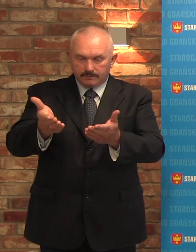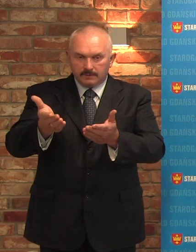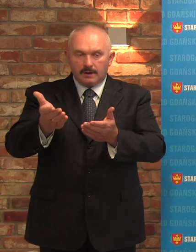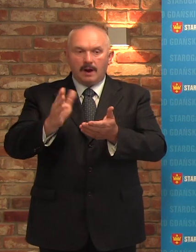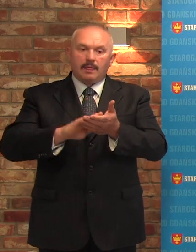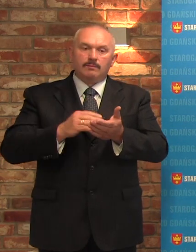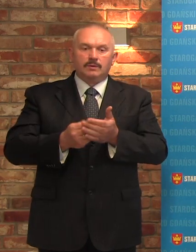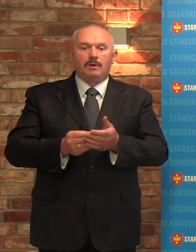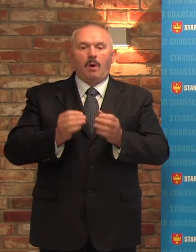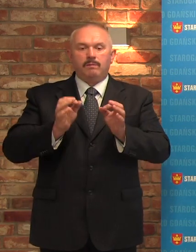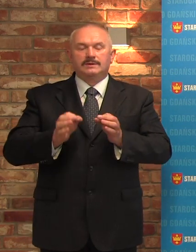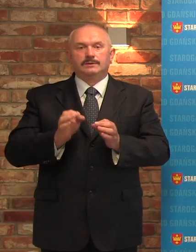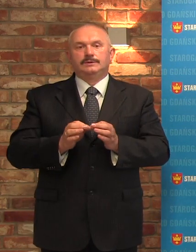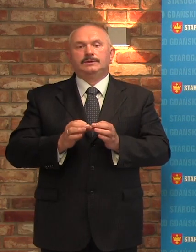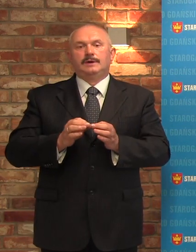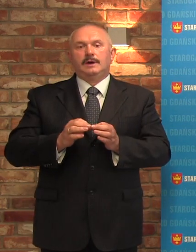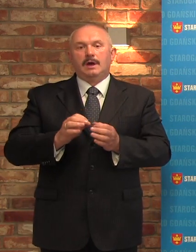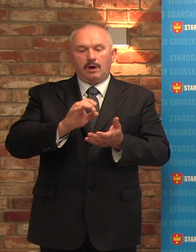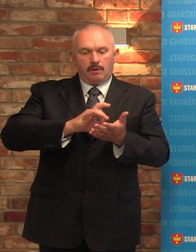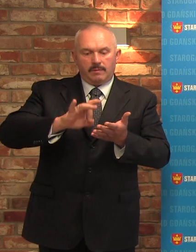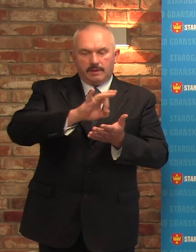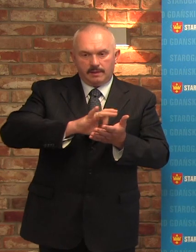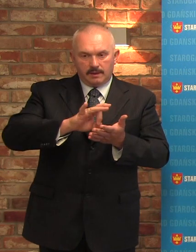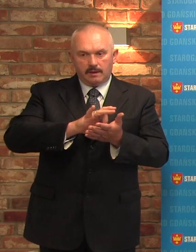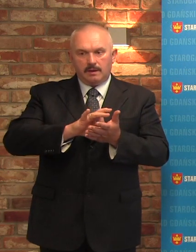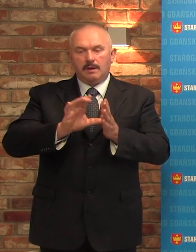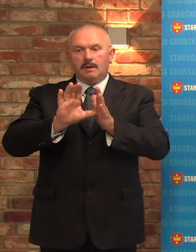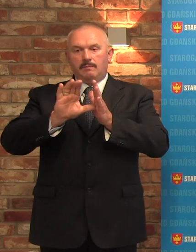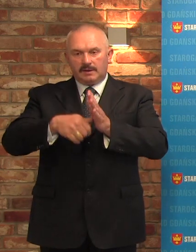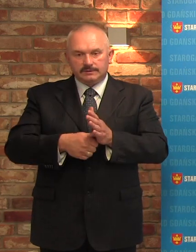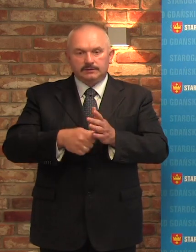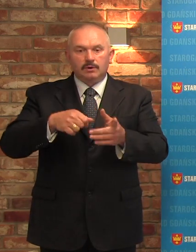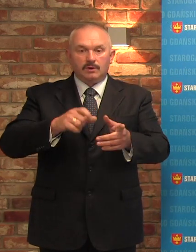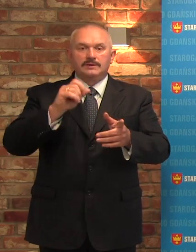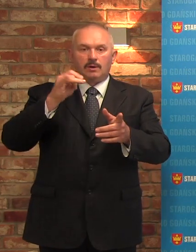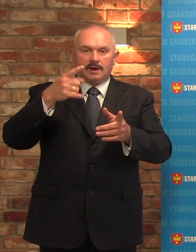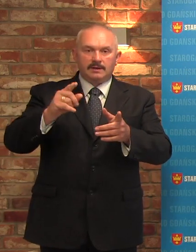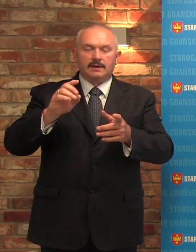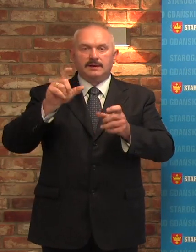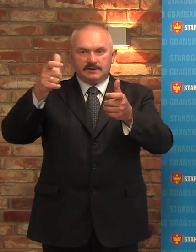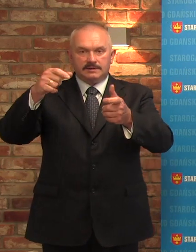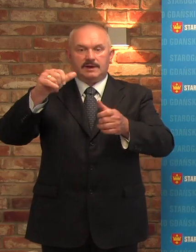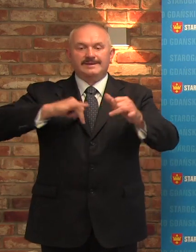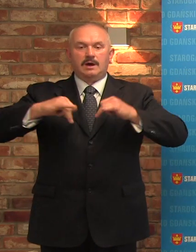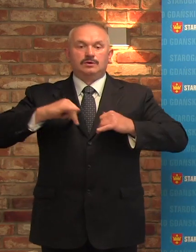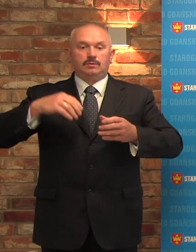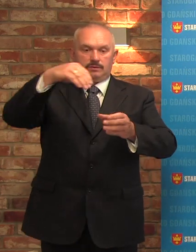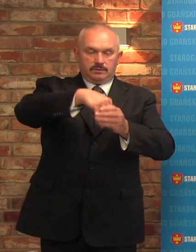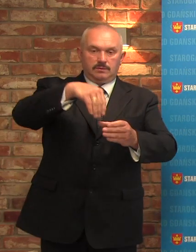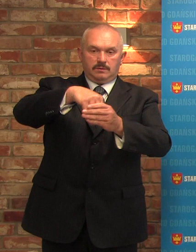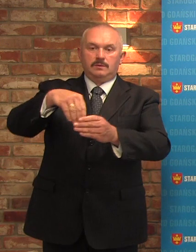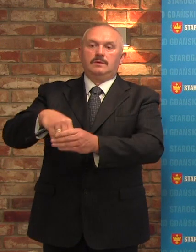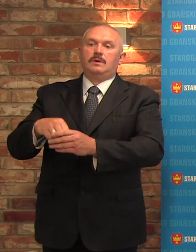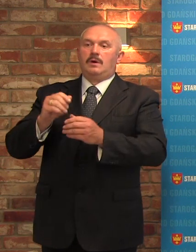przedstawiciela Gminy Miejskiej Starogardańskiej w zarządzie tegoż klubu. I nie tylko tego, tych wszystkich,